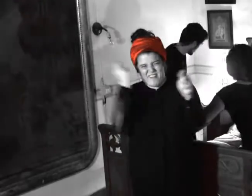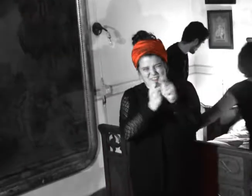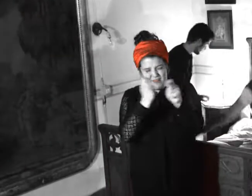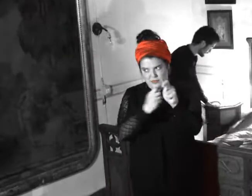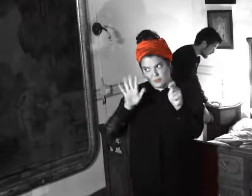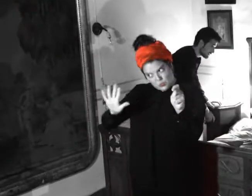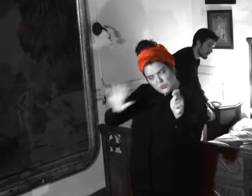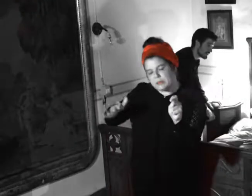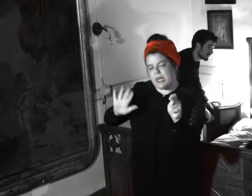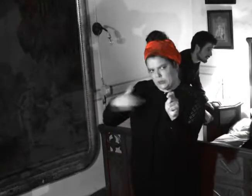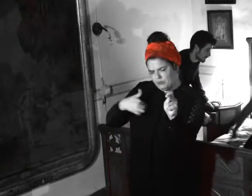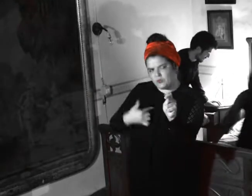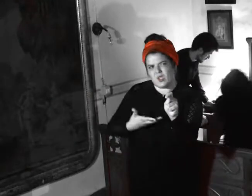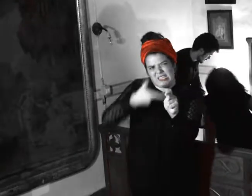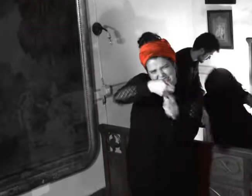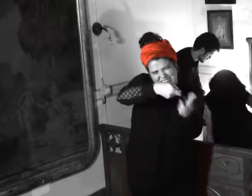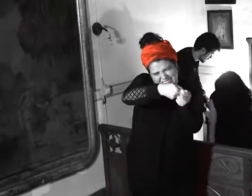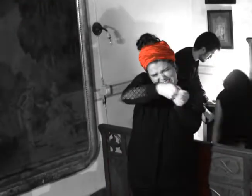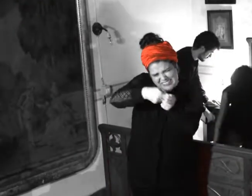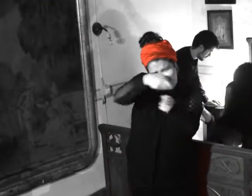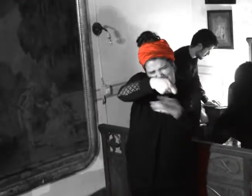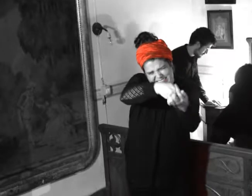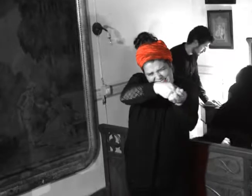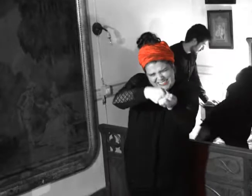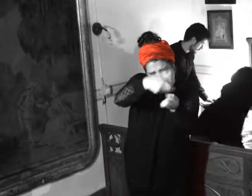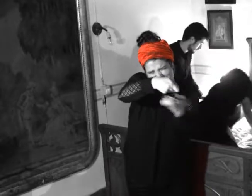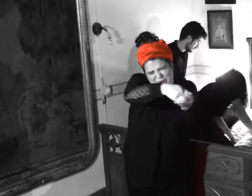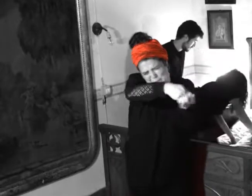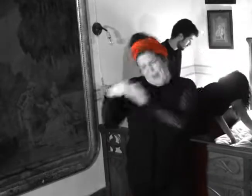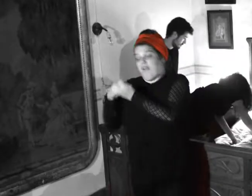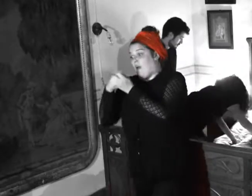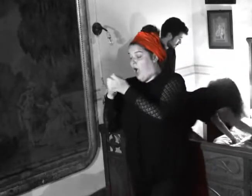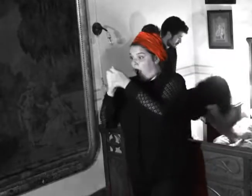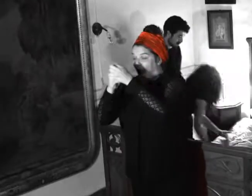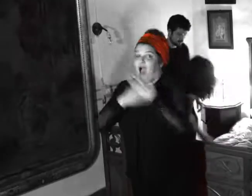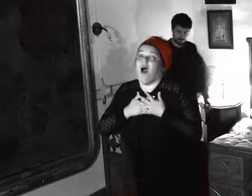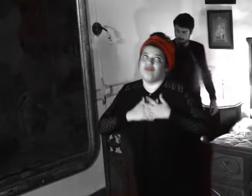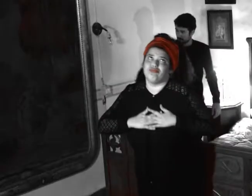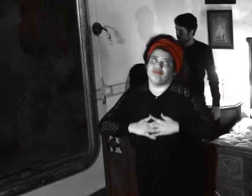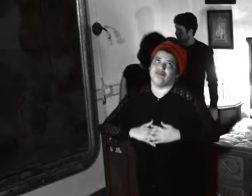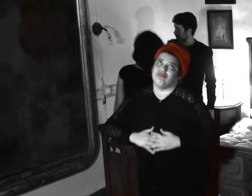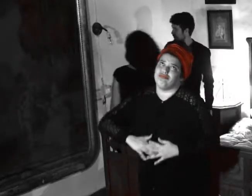sácalo despacito Y te sentirás muy bien